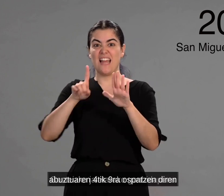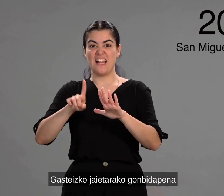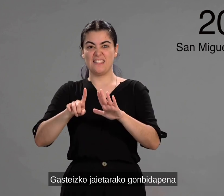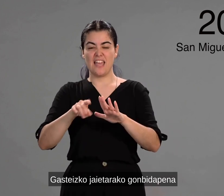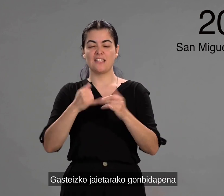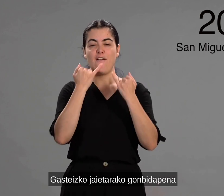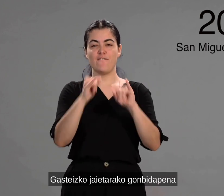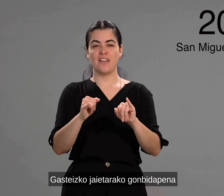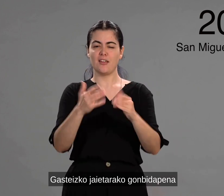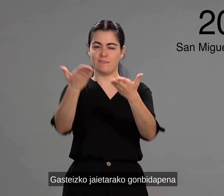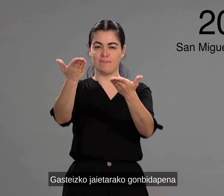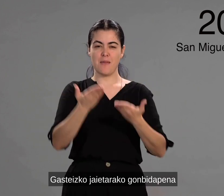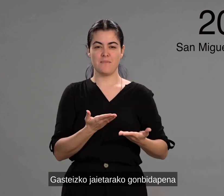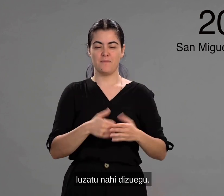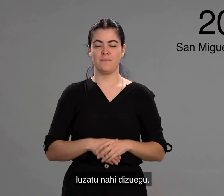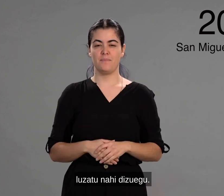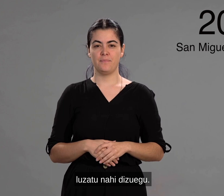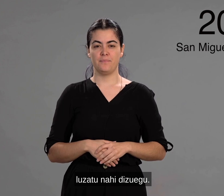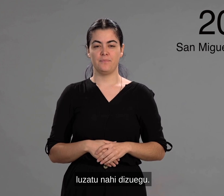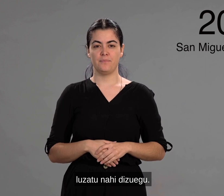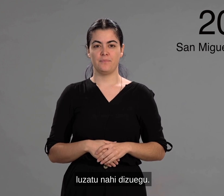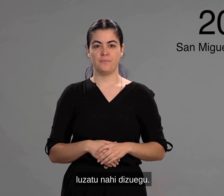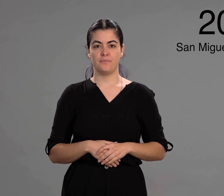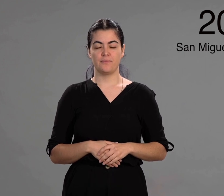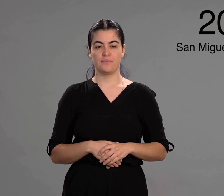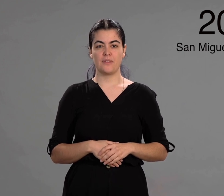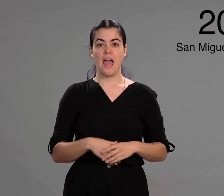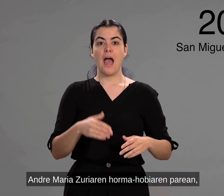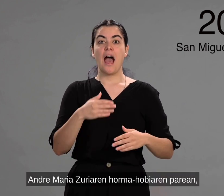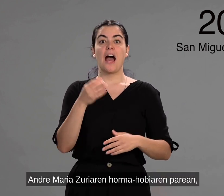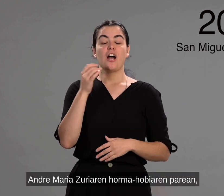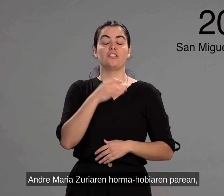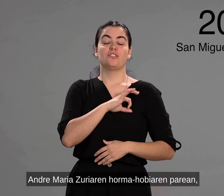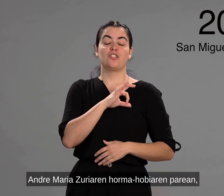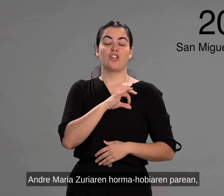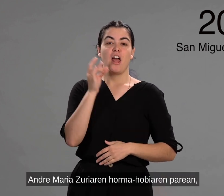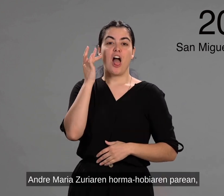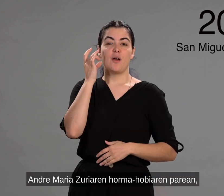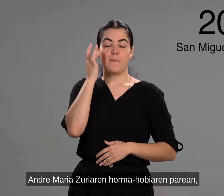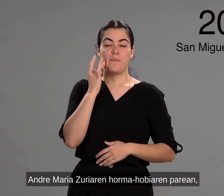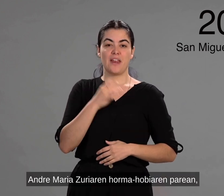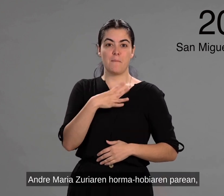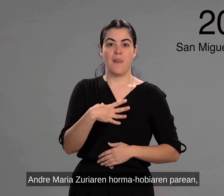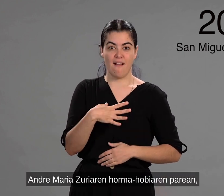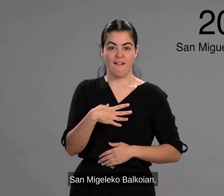diren gazteizko jaietarako gombidapena aluzatu nahi dizuegu. Andremaria Zuriaren norma obiaren parean